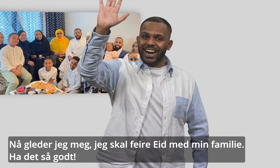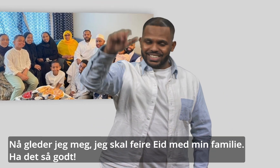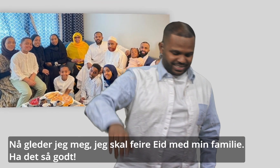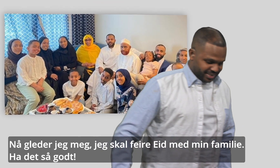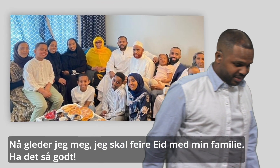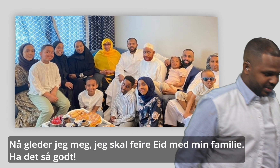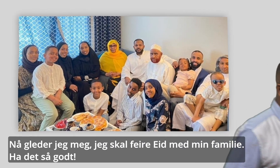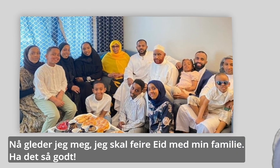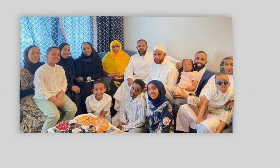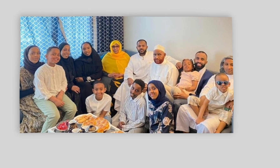Ha det så godt! 52.